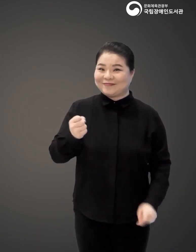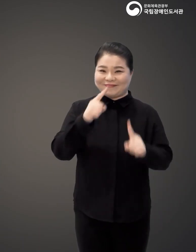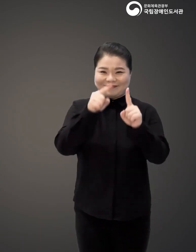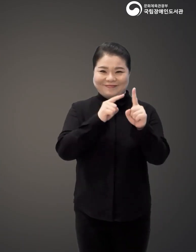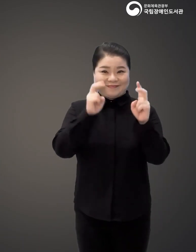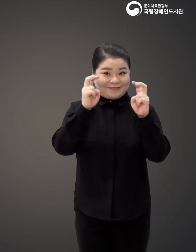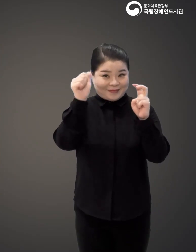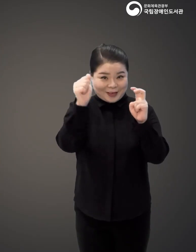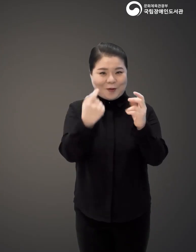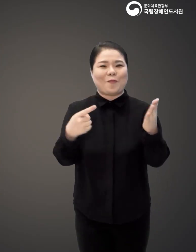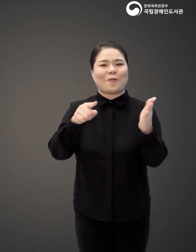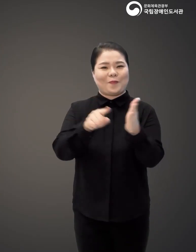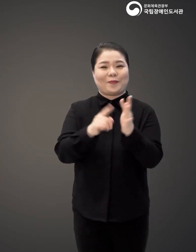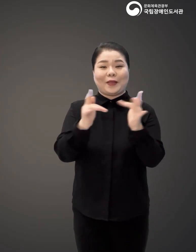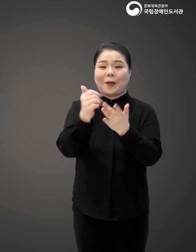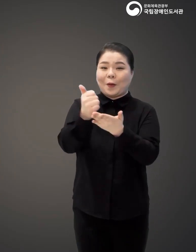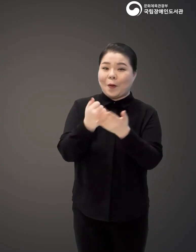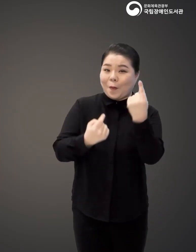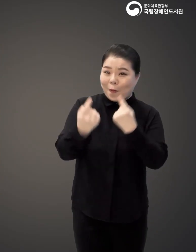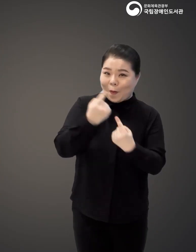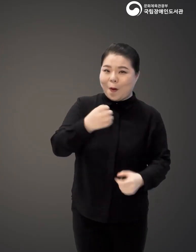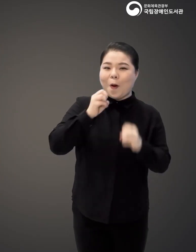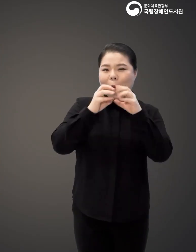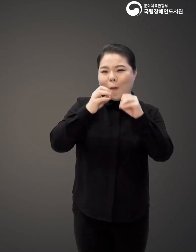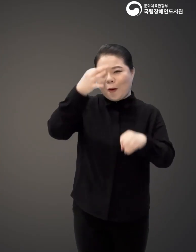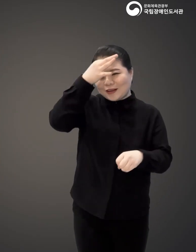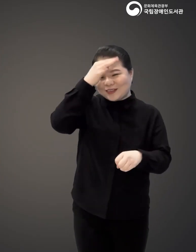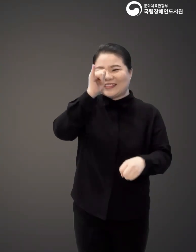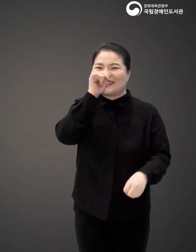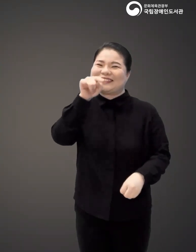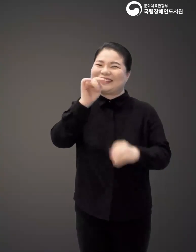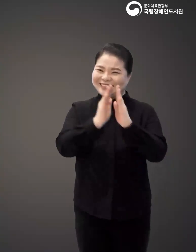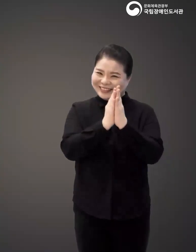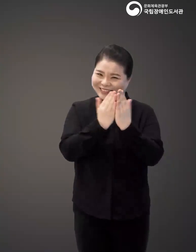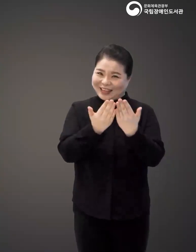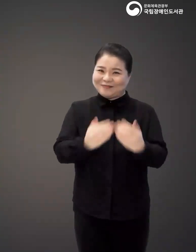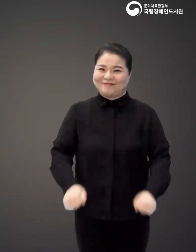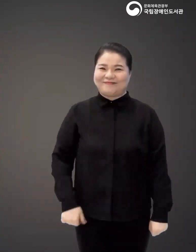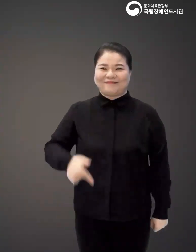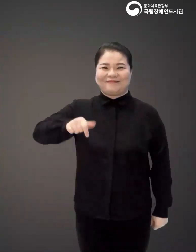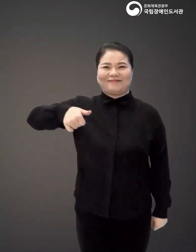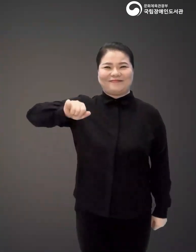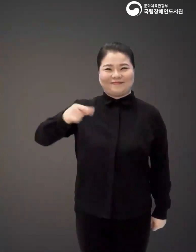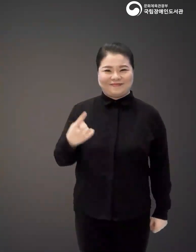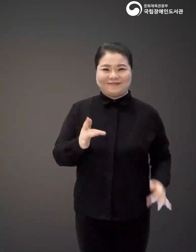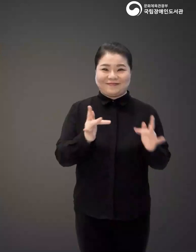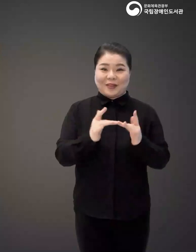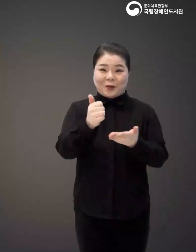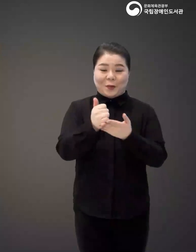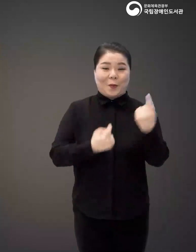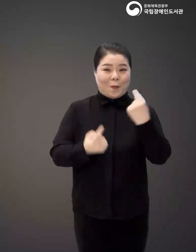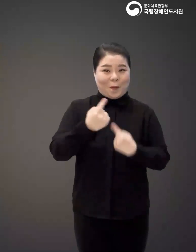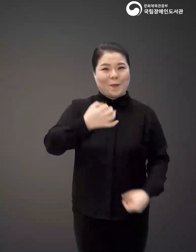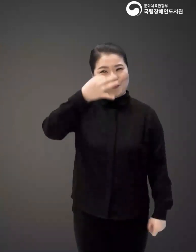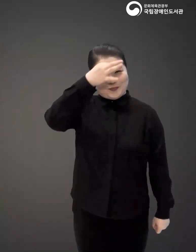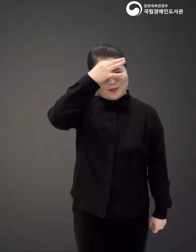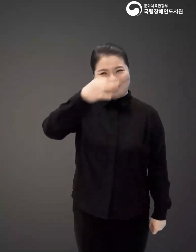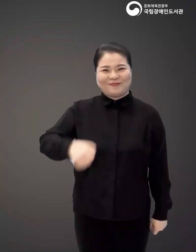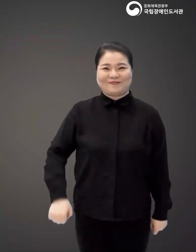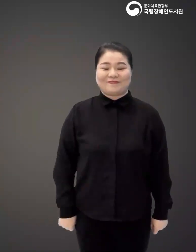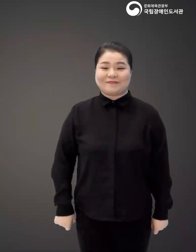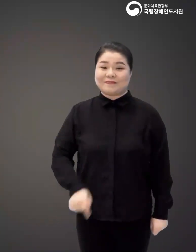기업가들을 위한 온라인 모객의 노하우가 가득 담긴 이 책 강기호의 온라인 모객의 기술입니다.